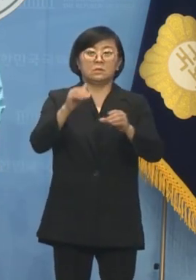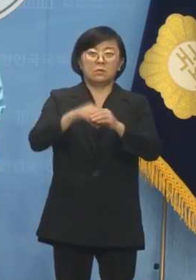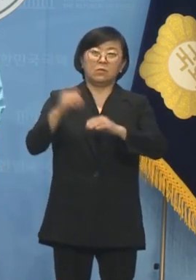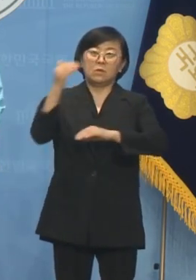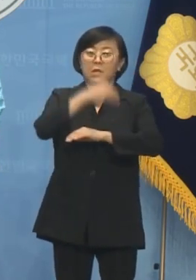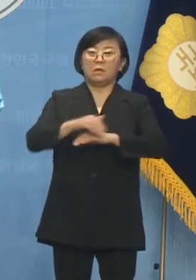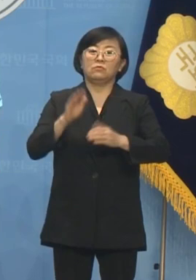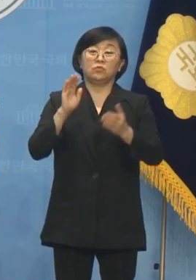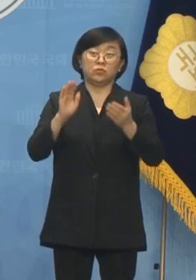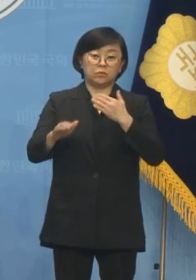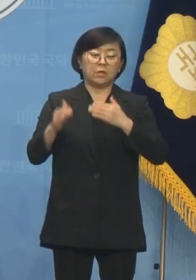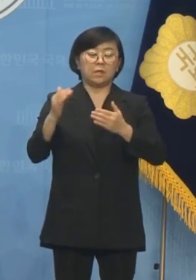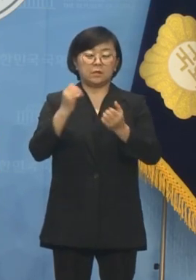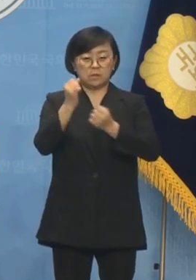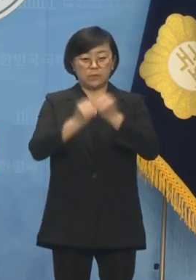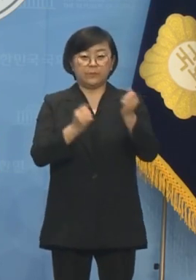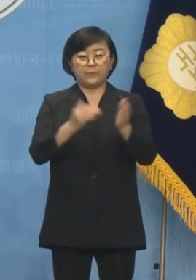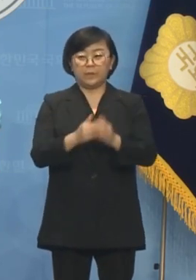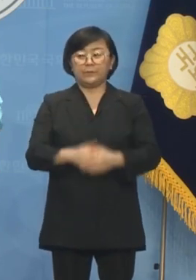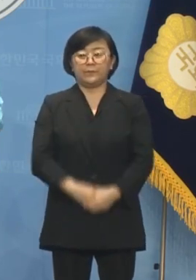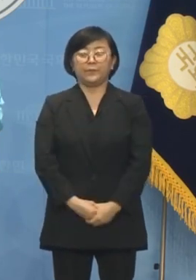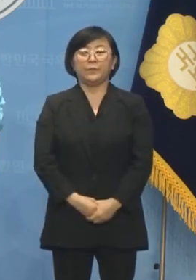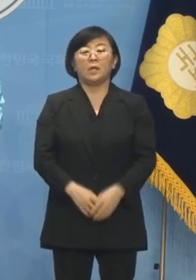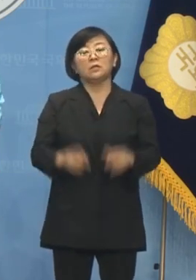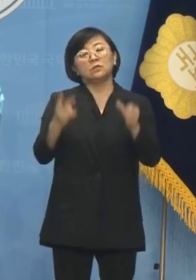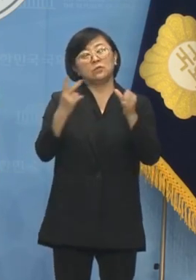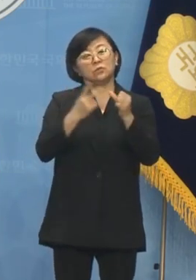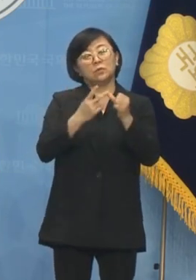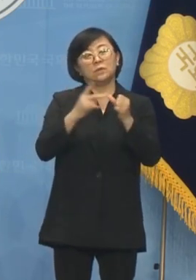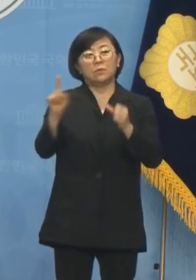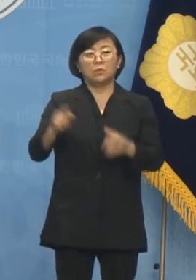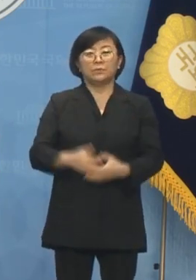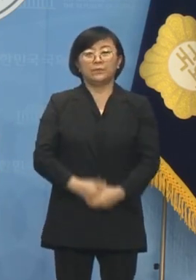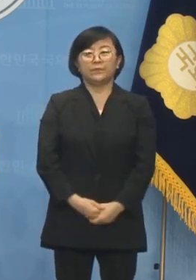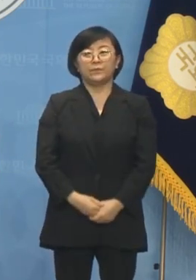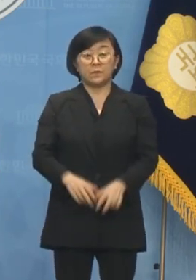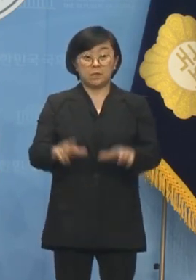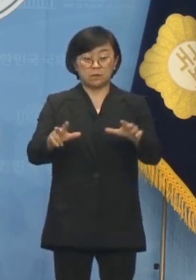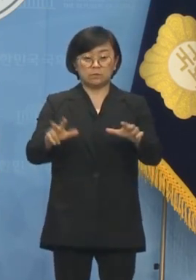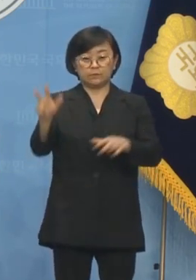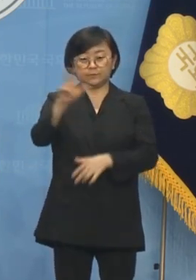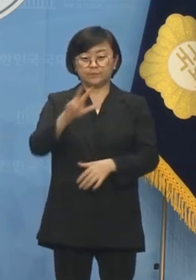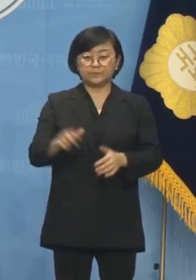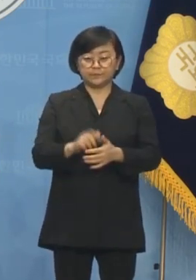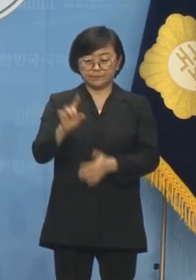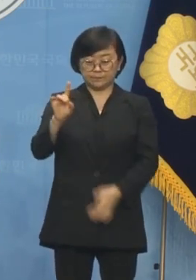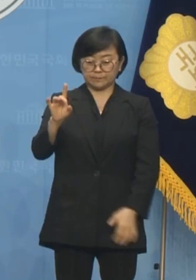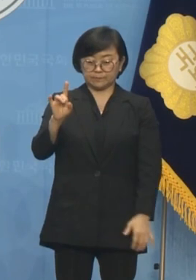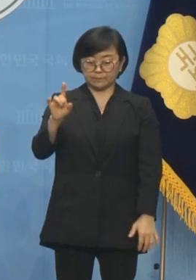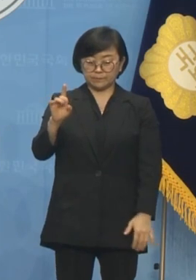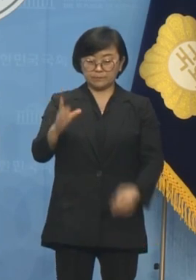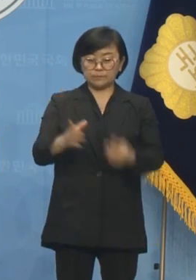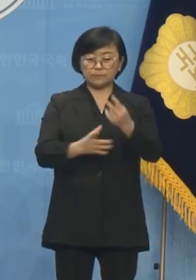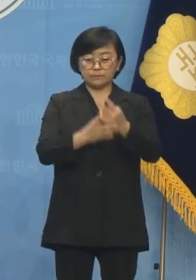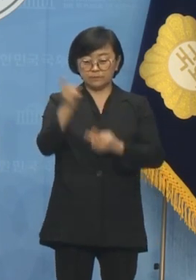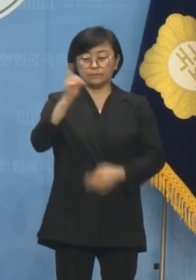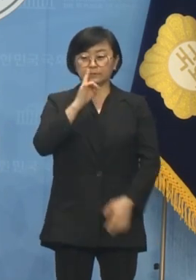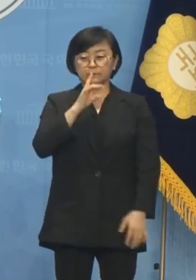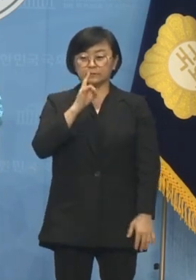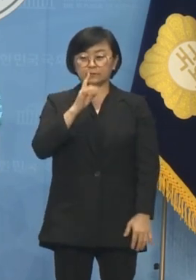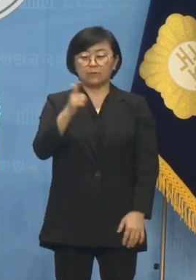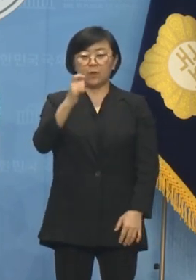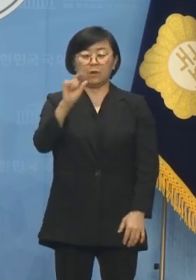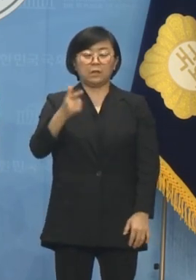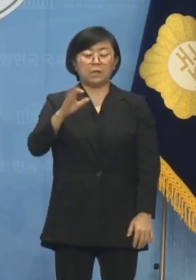전략과 이후 계획에 대해서 말씀드렸고요. 두 번째는 지금 전국적으로 유일하게 단일화가 진행되고 있지 않은